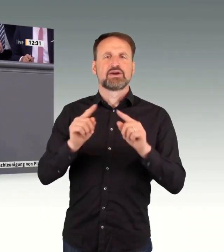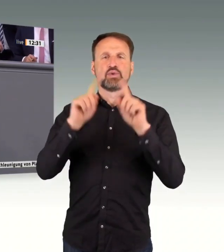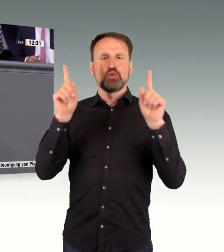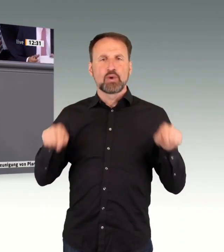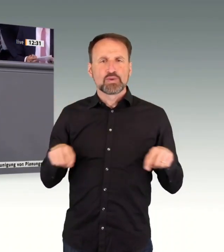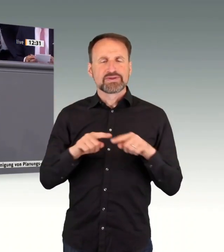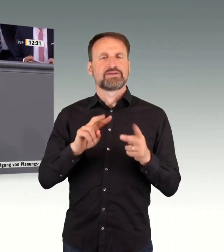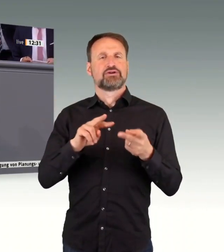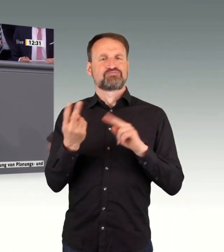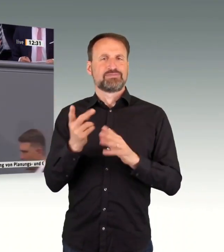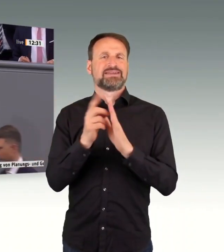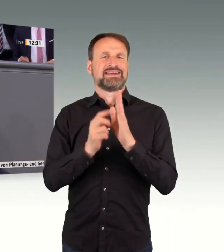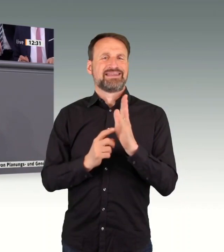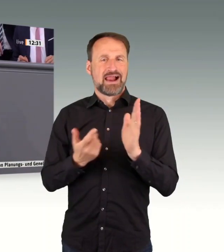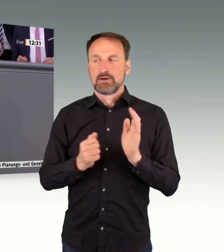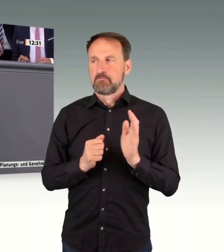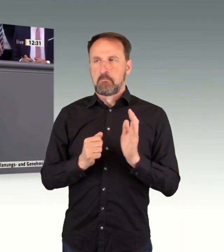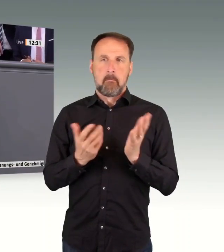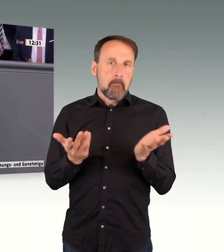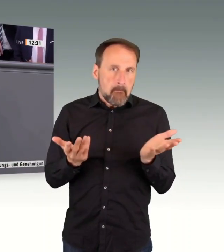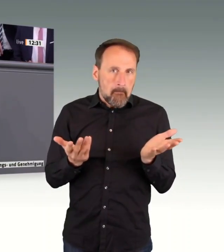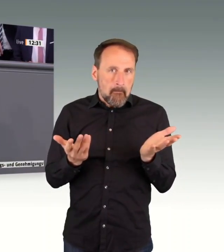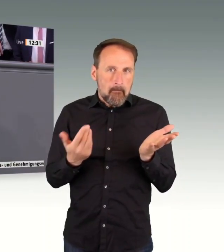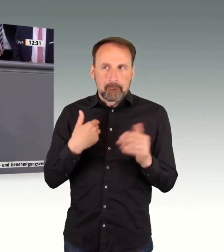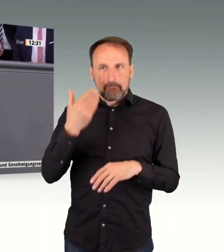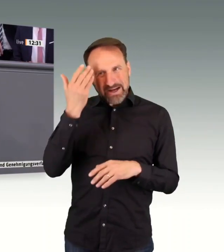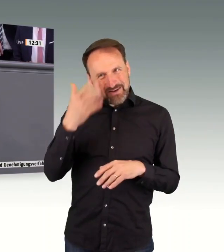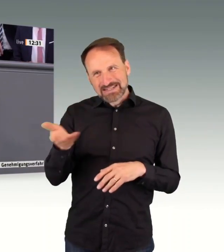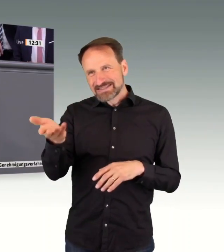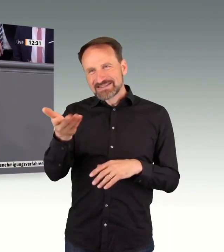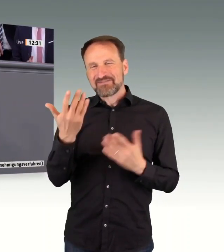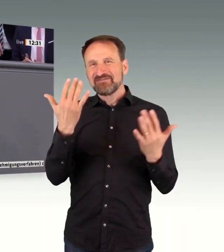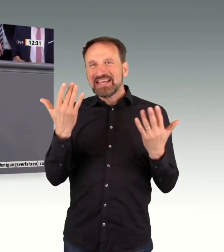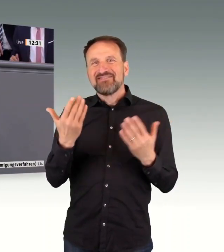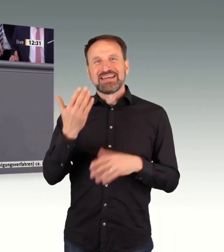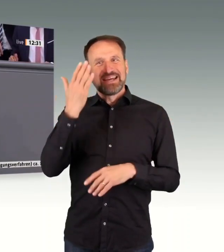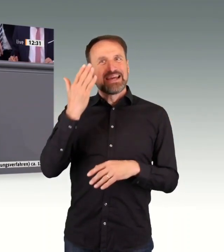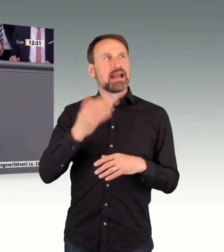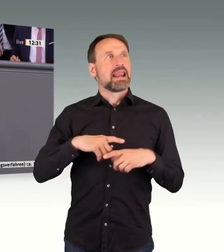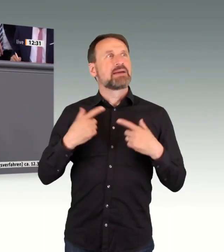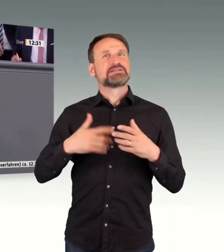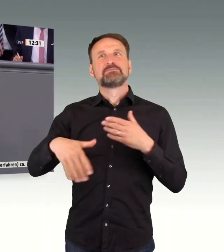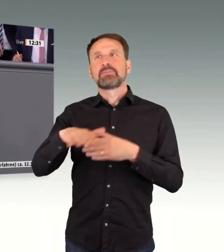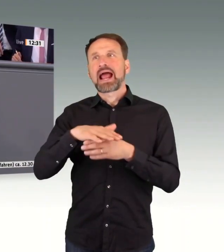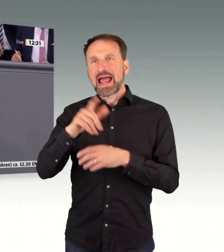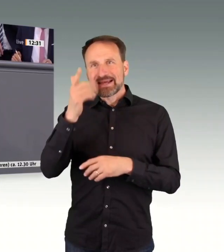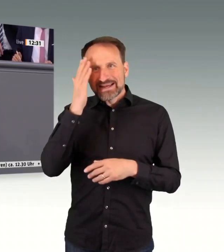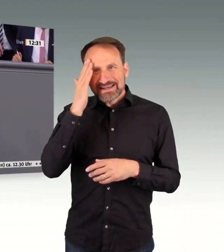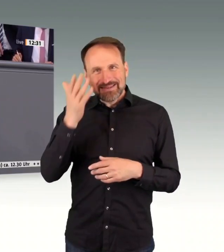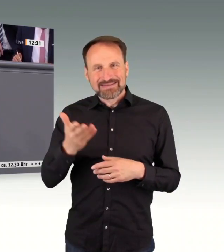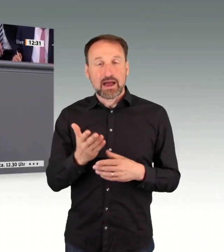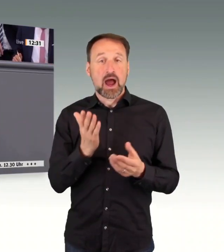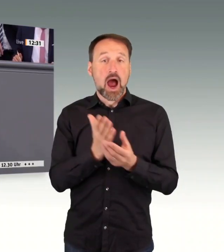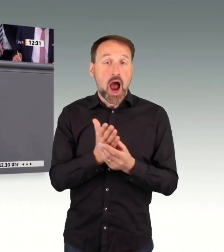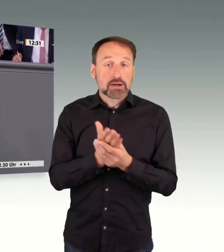Liebe Kolleginnen, liebe Kollegen, ich weiß nicht, wie viele Lebensbereiche Sie kennen mit Akten, Urkunden und dem Bauwesen. Das ist es im Regelfall